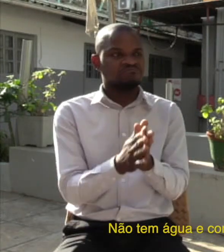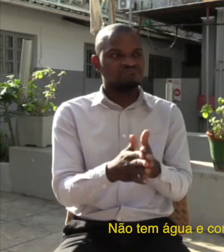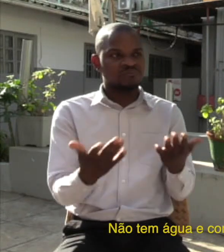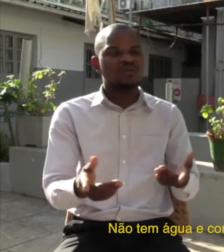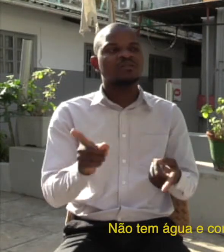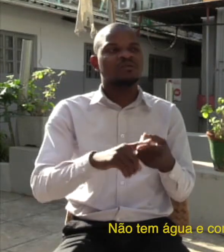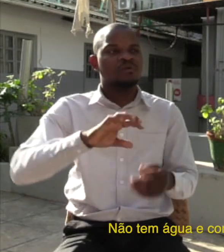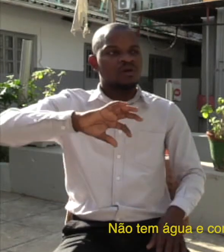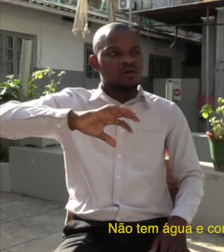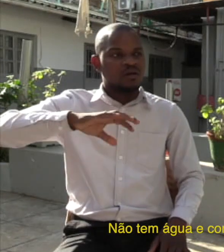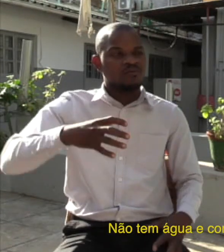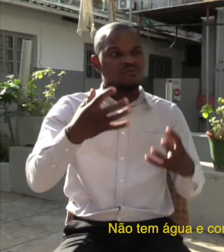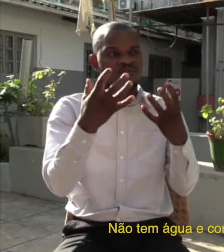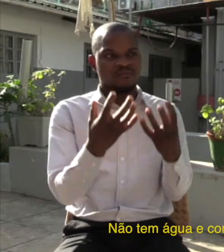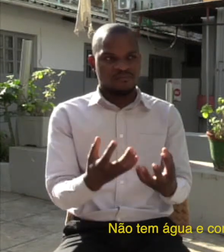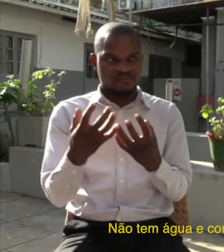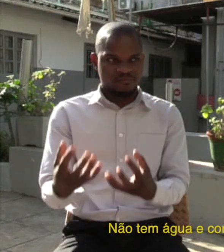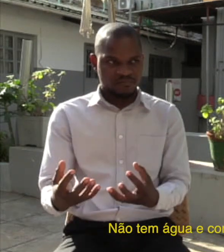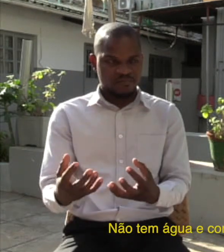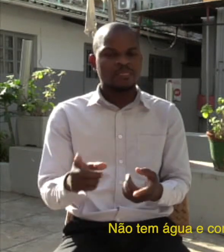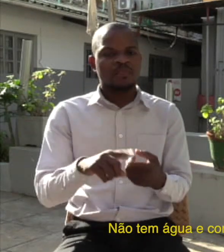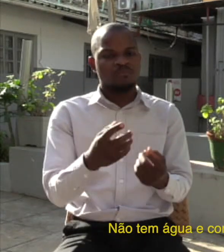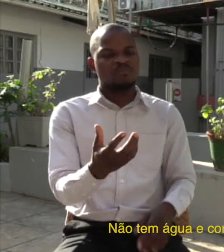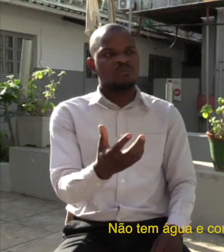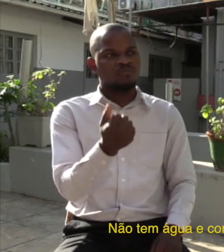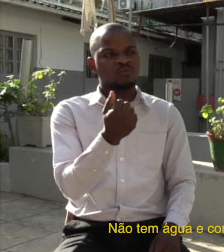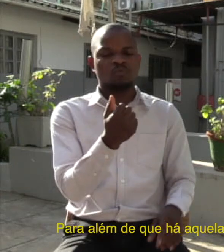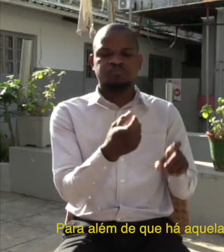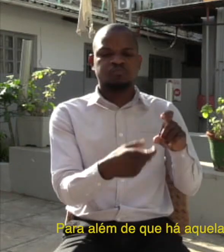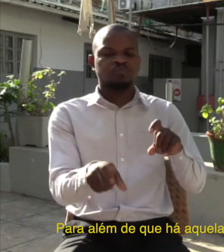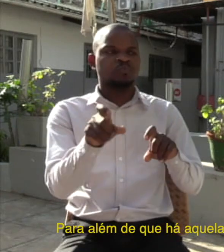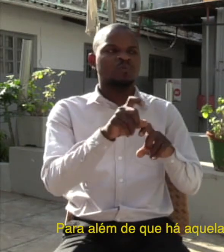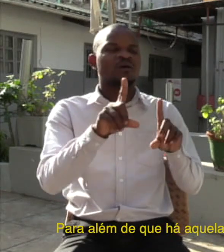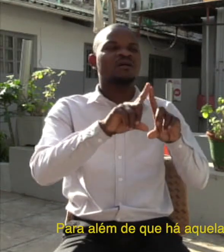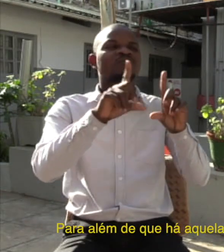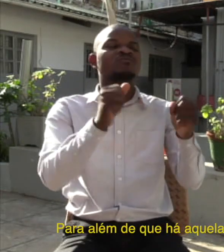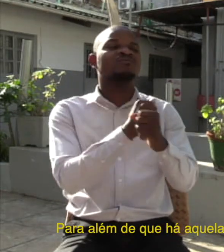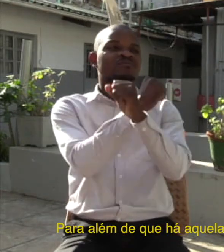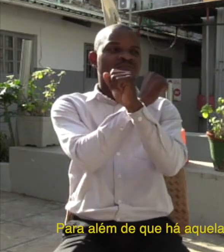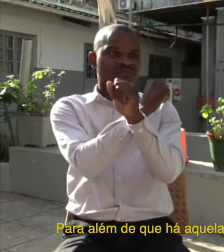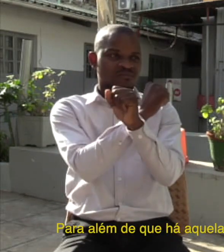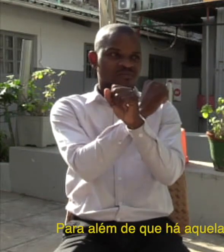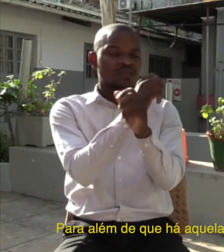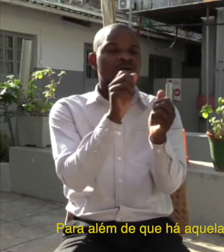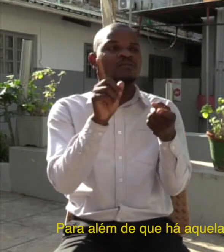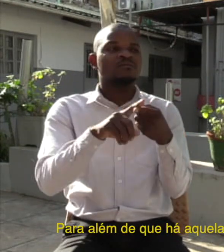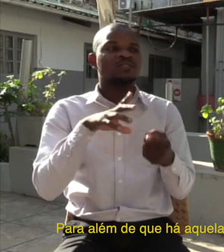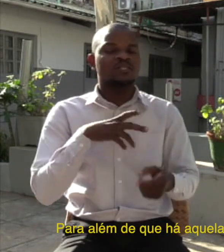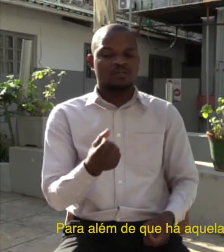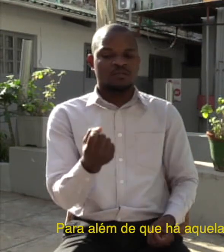e correm duplamente o perigo. Para além de que há aquelas crianças que não têm transporte, o transporte